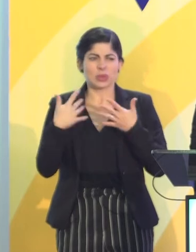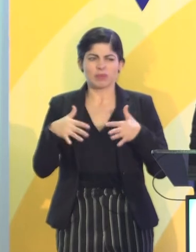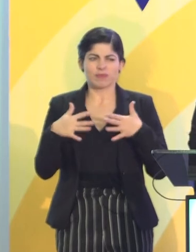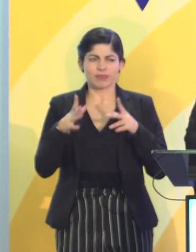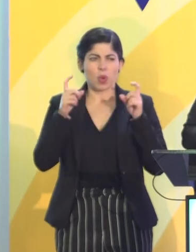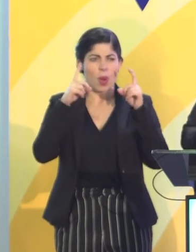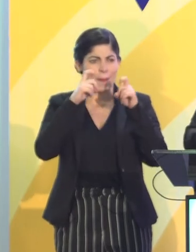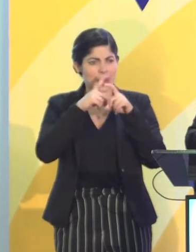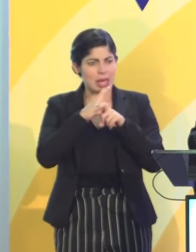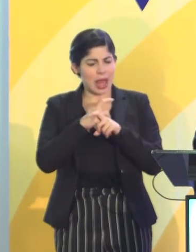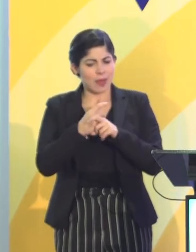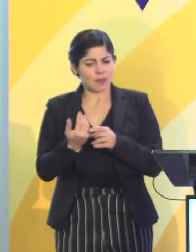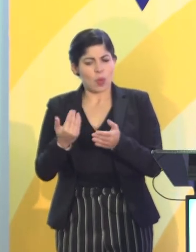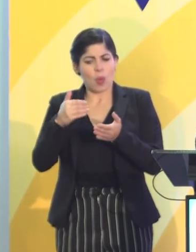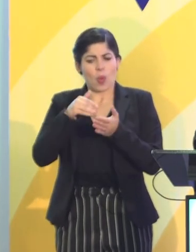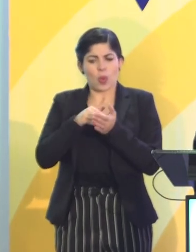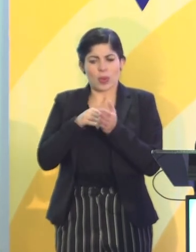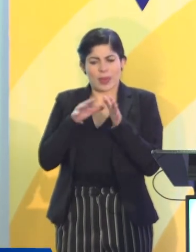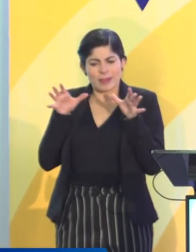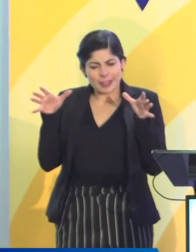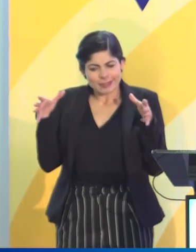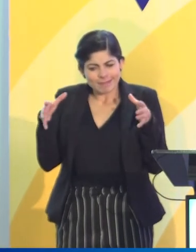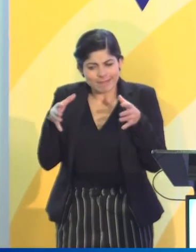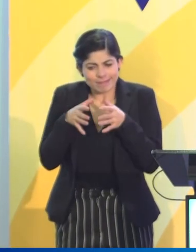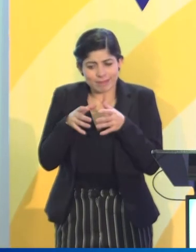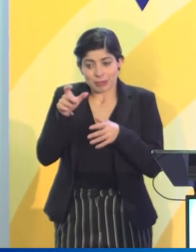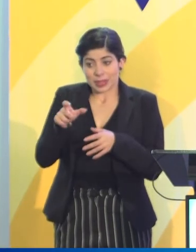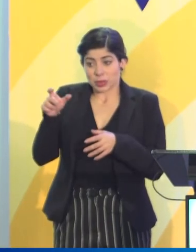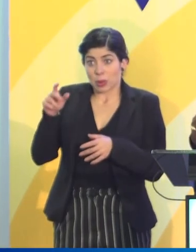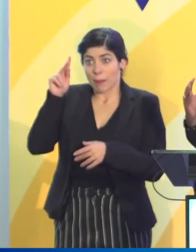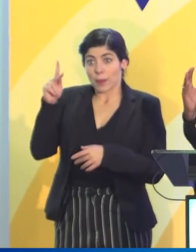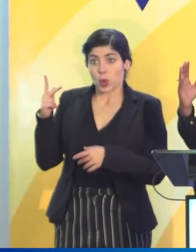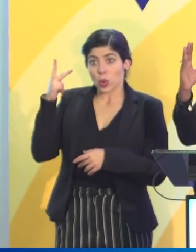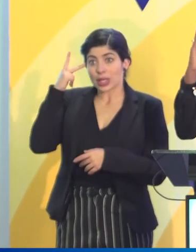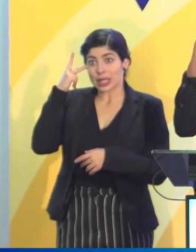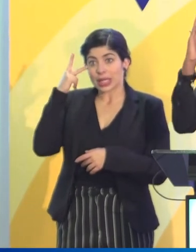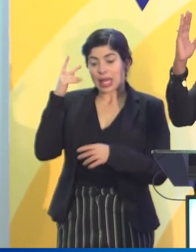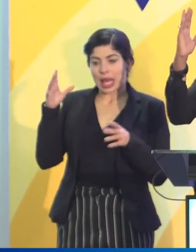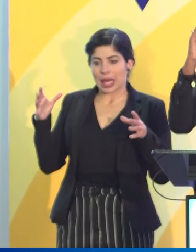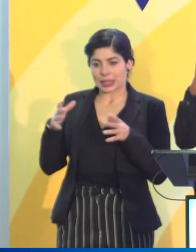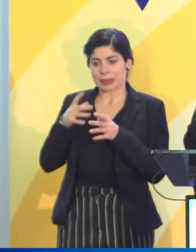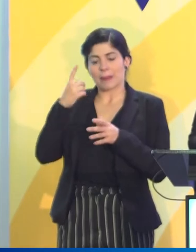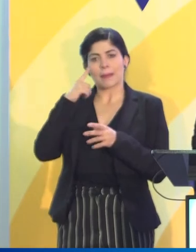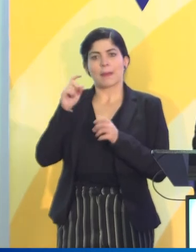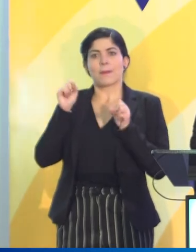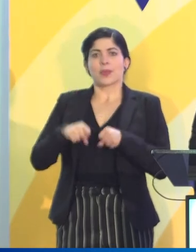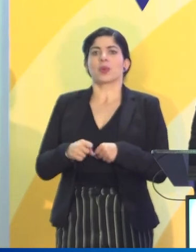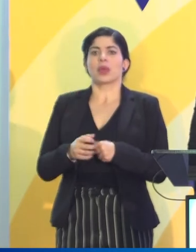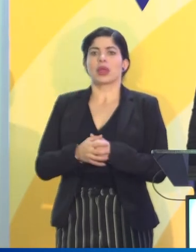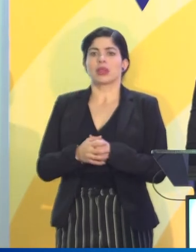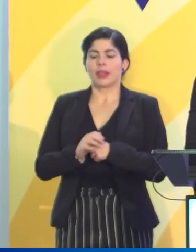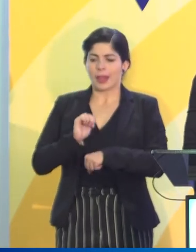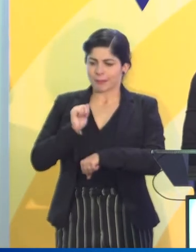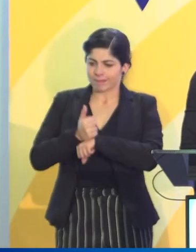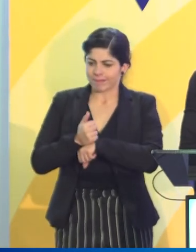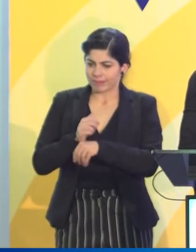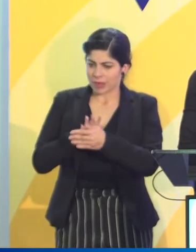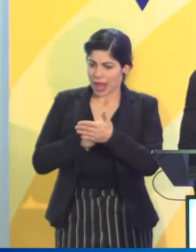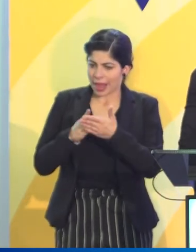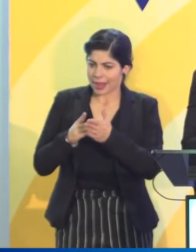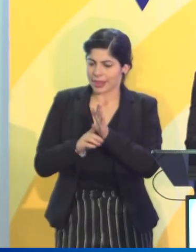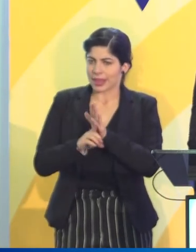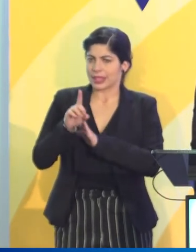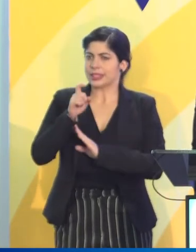complejo volver a juntar a los actores políticos para marcar una agenda de